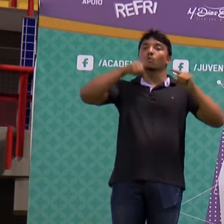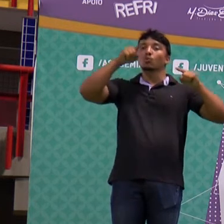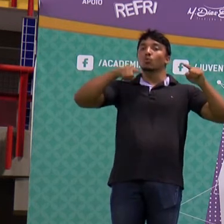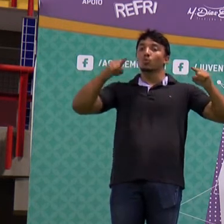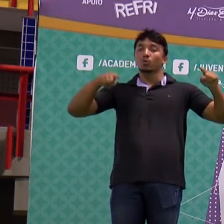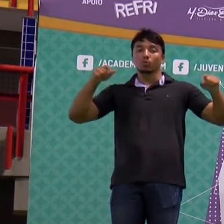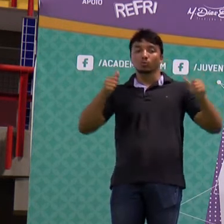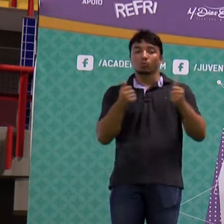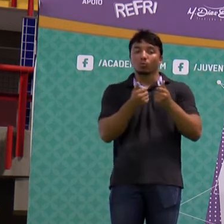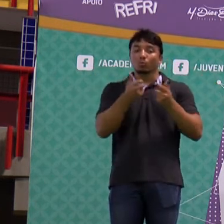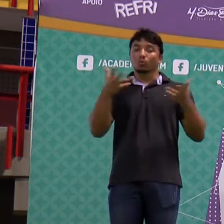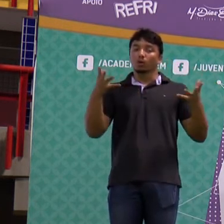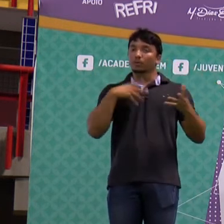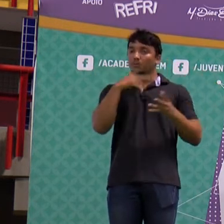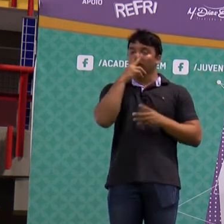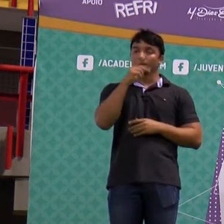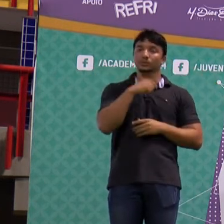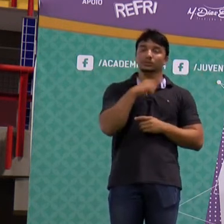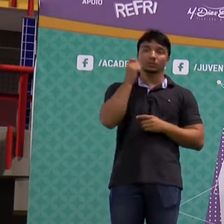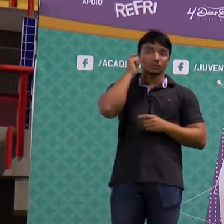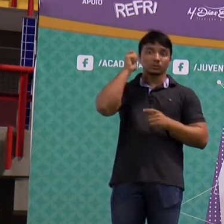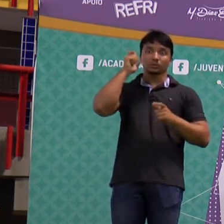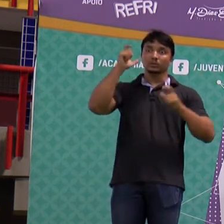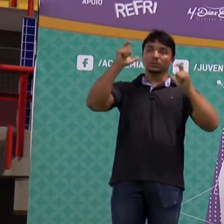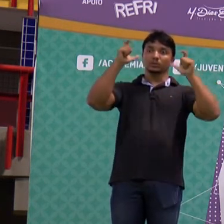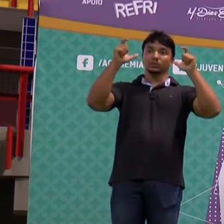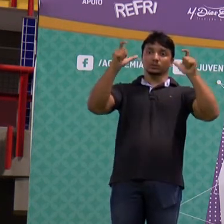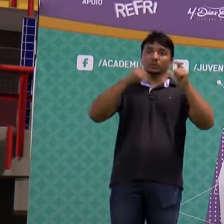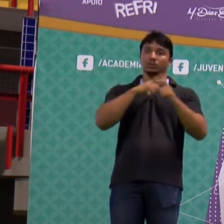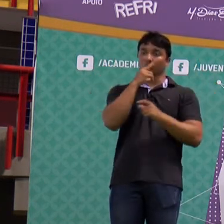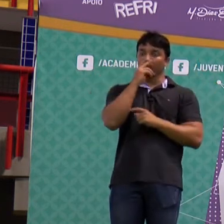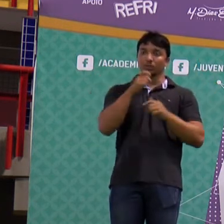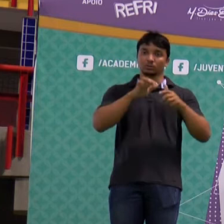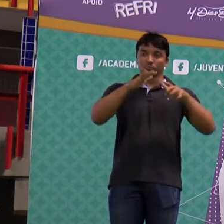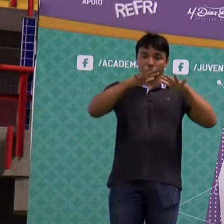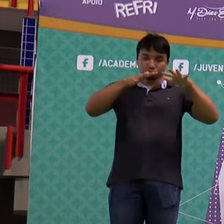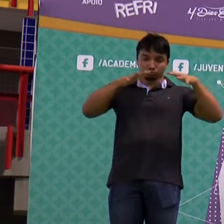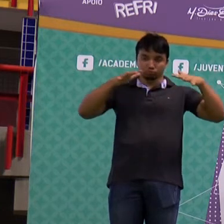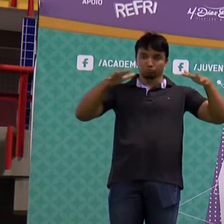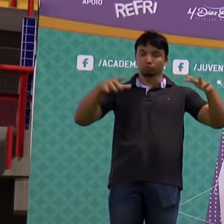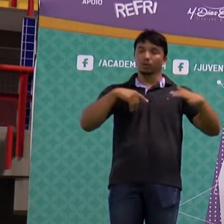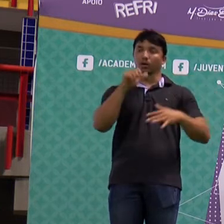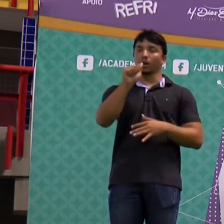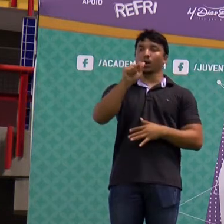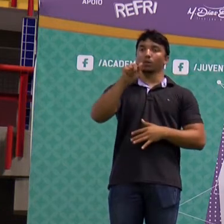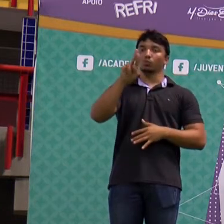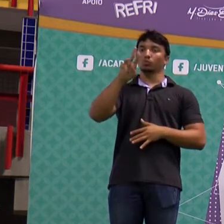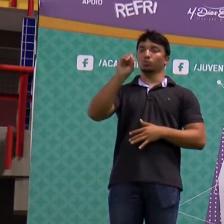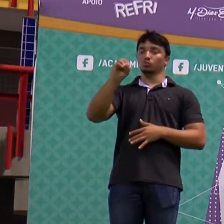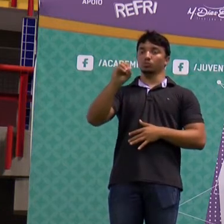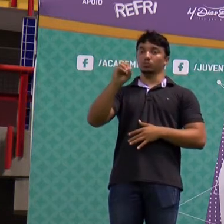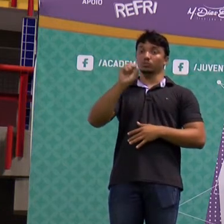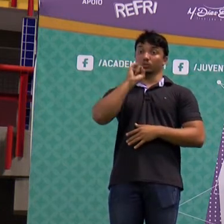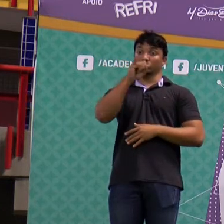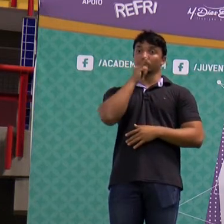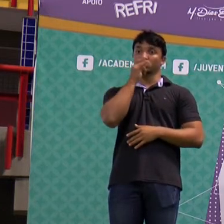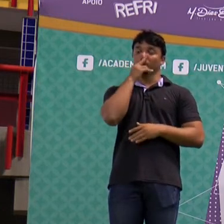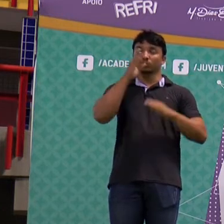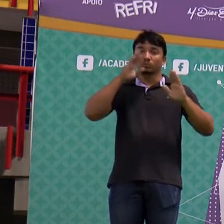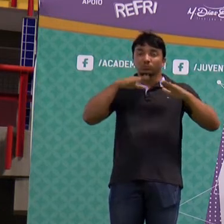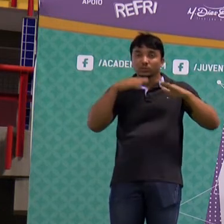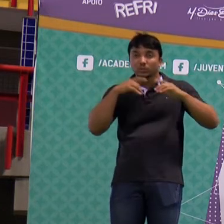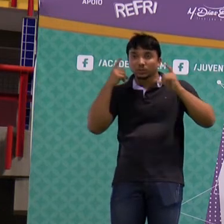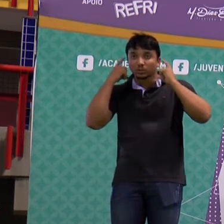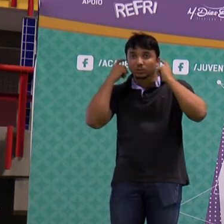Quando a gente fala que um som é alto, é quando ele tem muitas oscilações, é um som agudo. Quando a gente fala que o som é baixo,